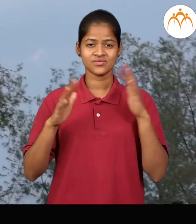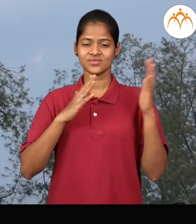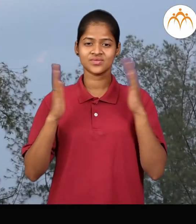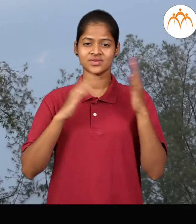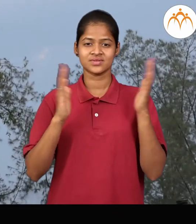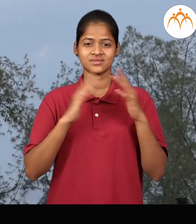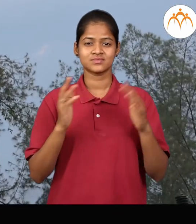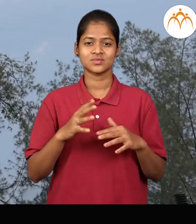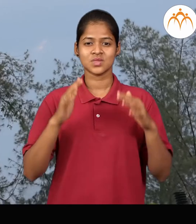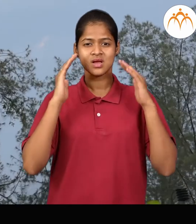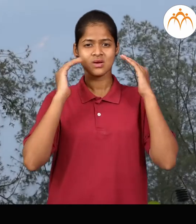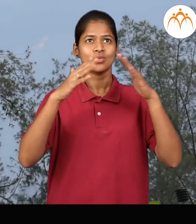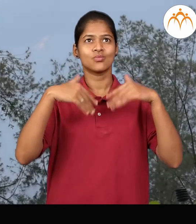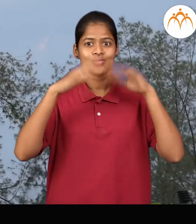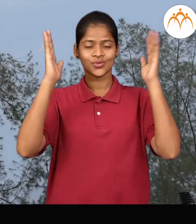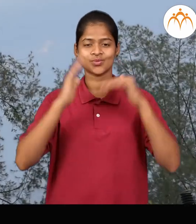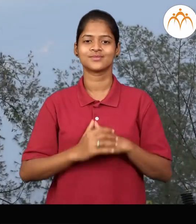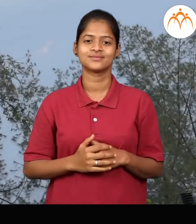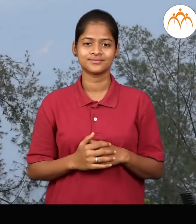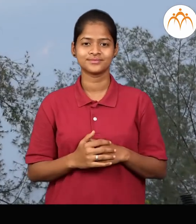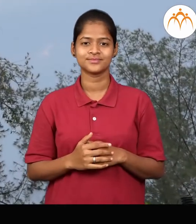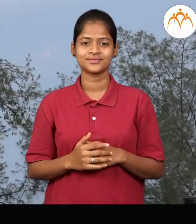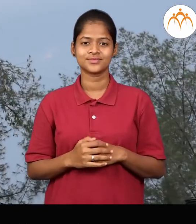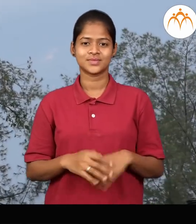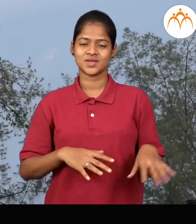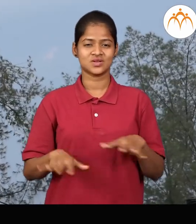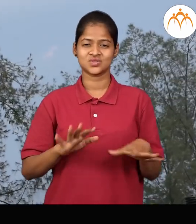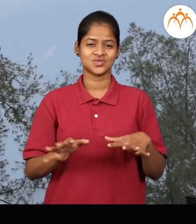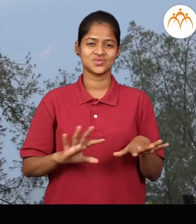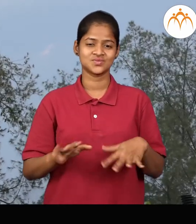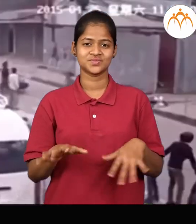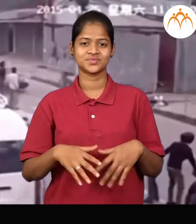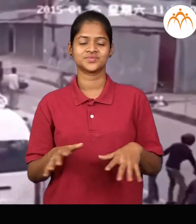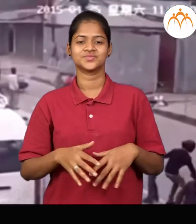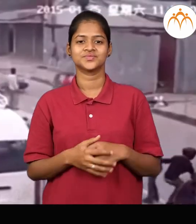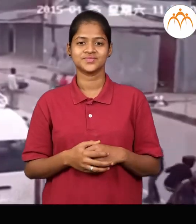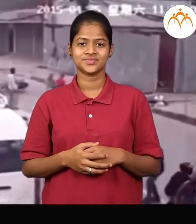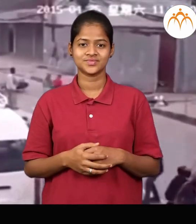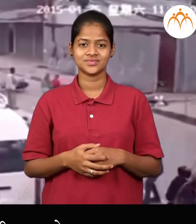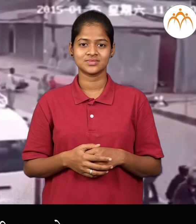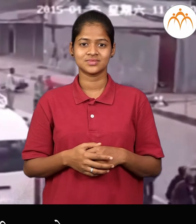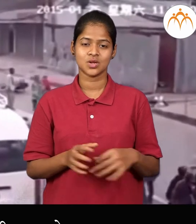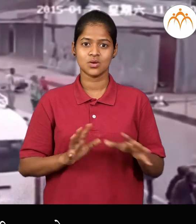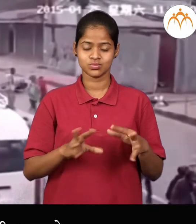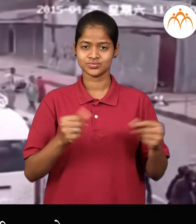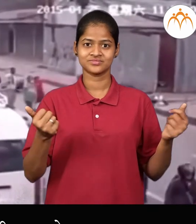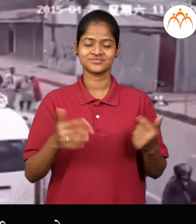वादल, वादलाद घरावरचे पत्रे उडू शक्तात, भूकम्प, भूकम्प जहला कि